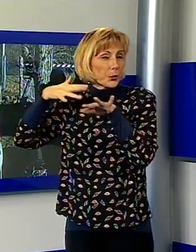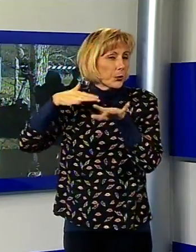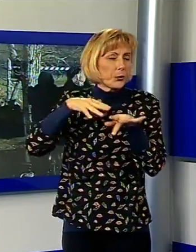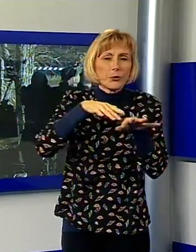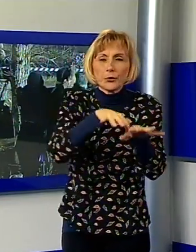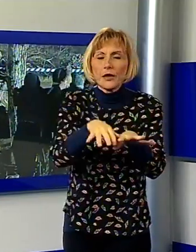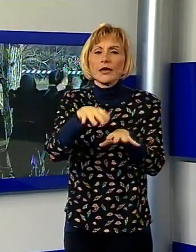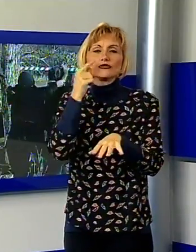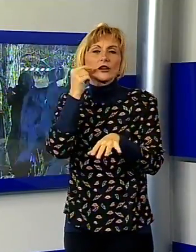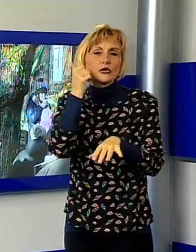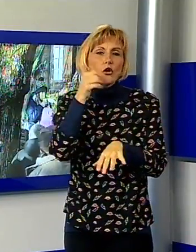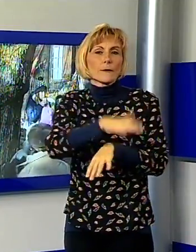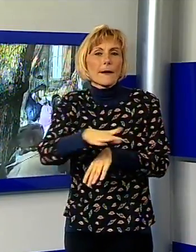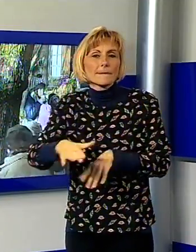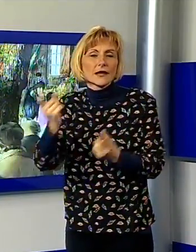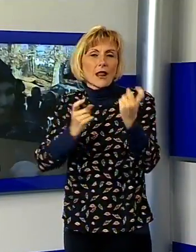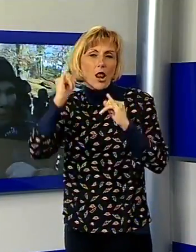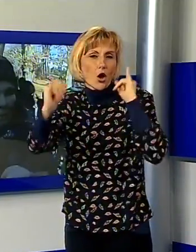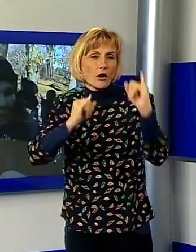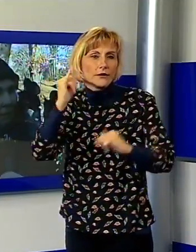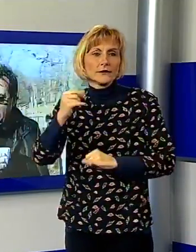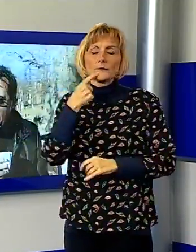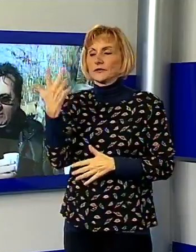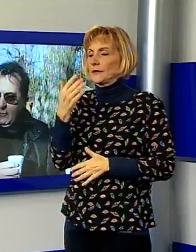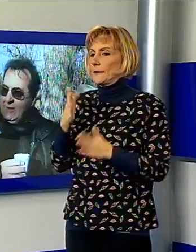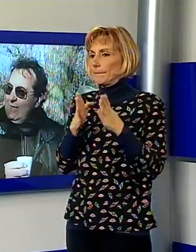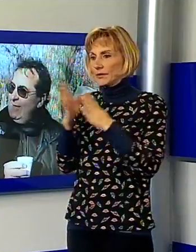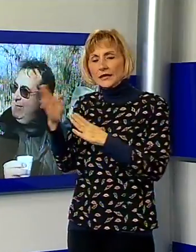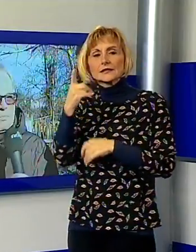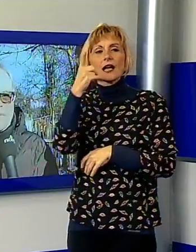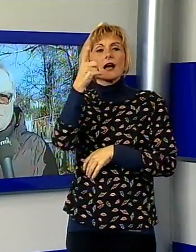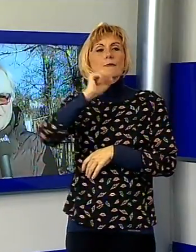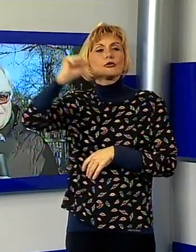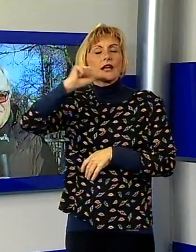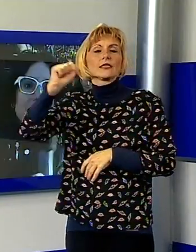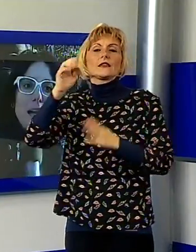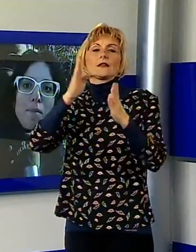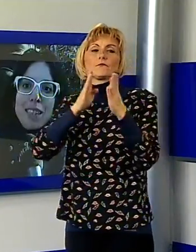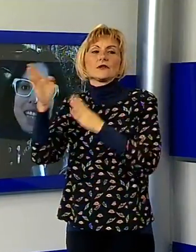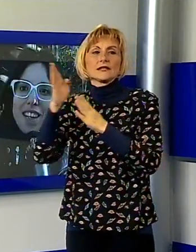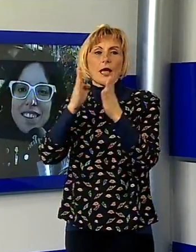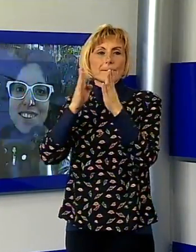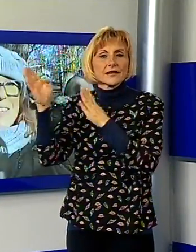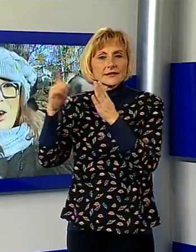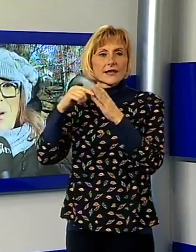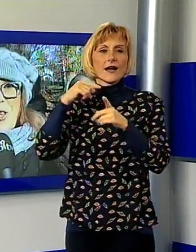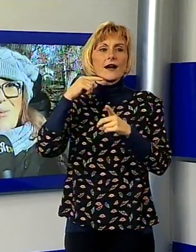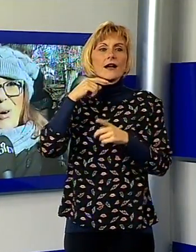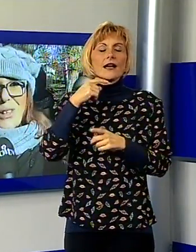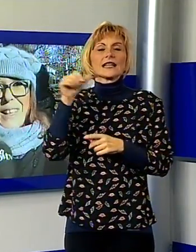giunti anche da fuori provincia e non solo. Pisa. Da Monte Catini. Da Pisa. Da Pisa. Segromegno e Monte.